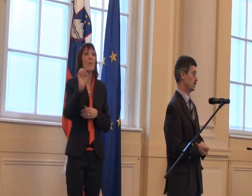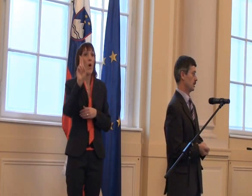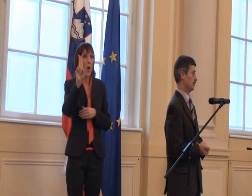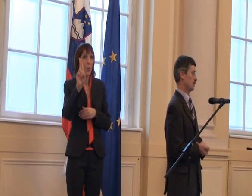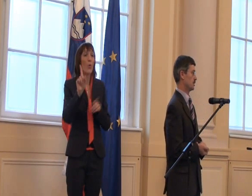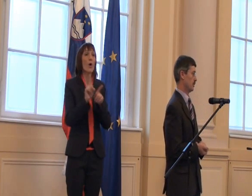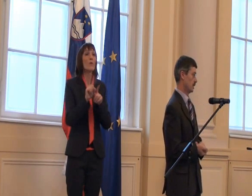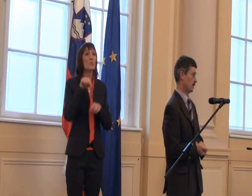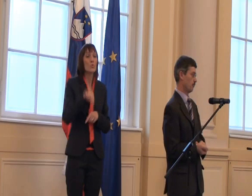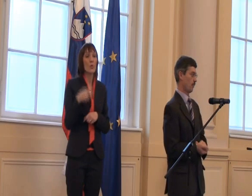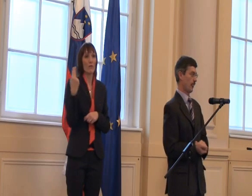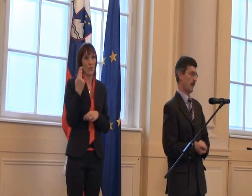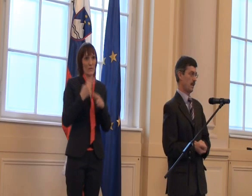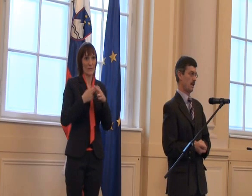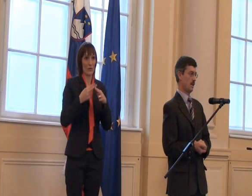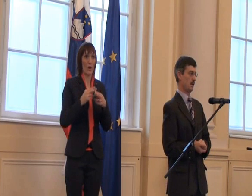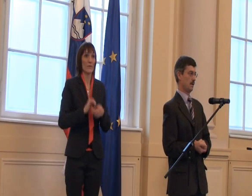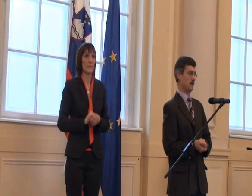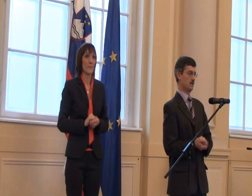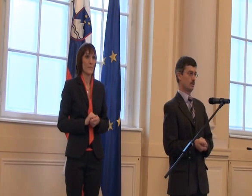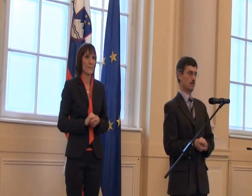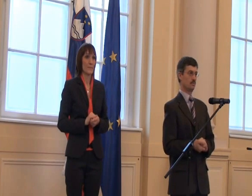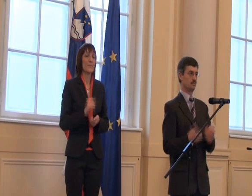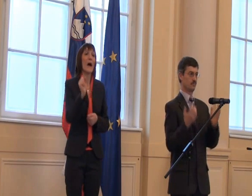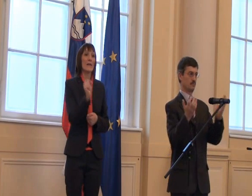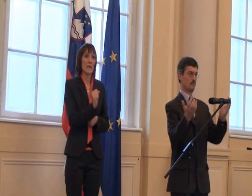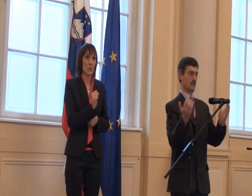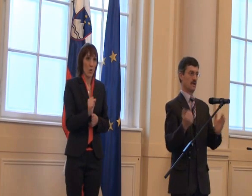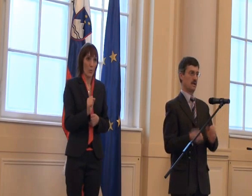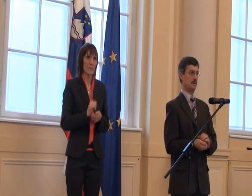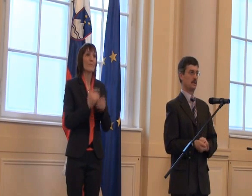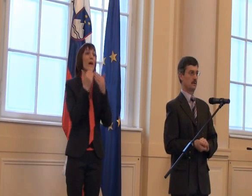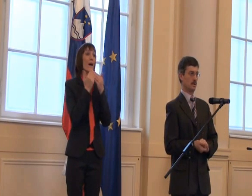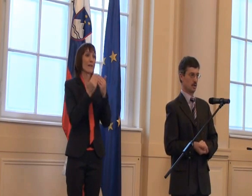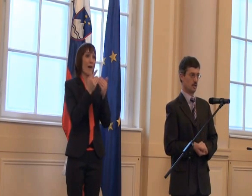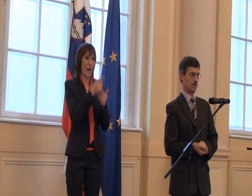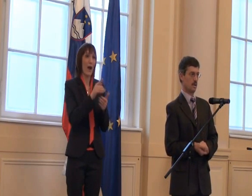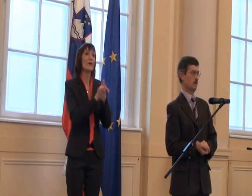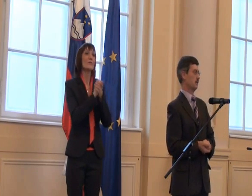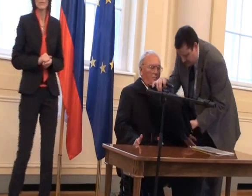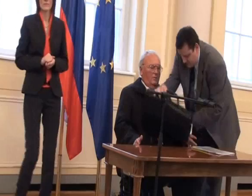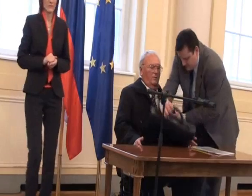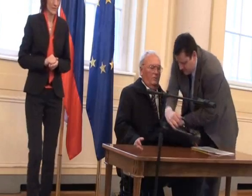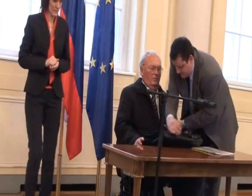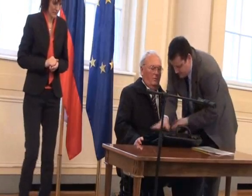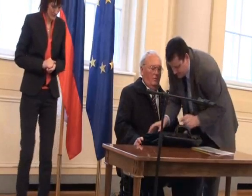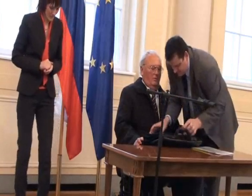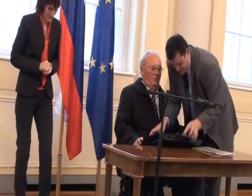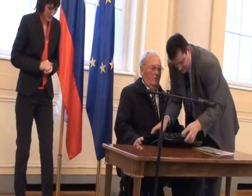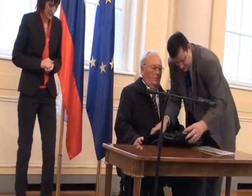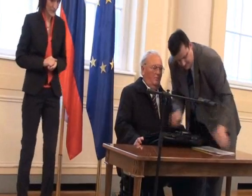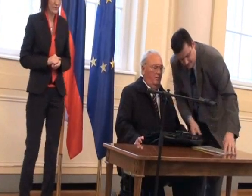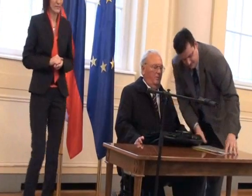Republike Slovenije in člana odbora OZN za pravice invalidov, magistra Cveta Uršiča. Spoštovani gospod